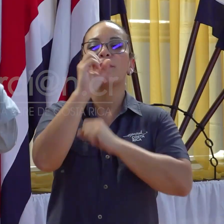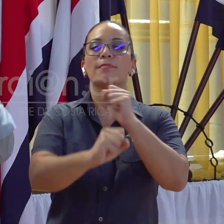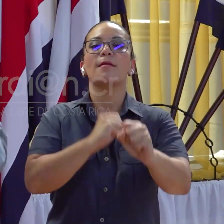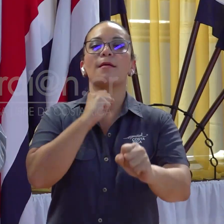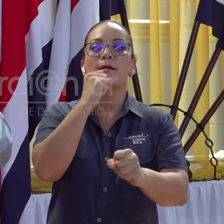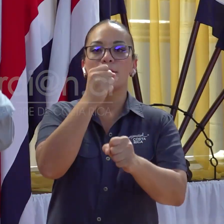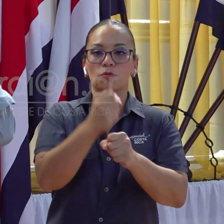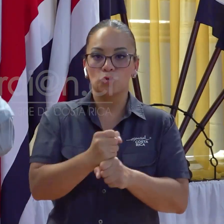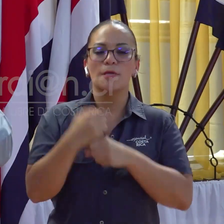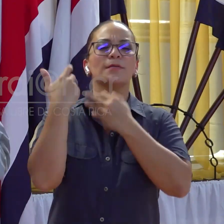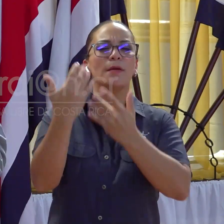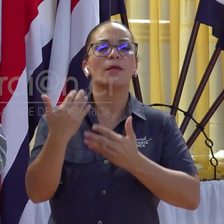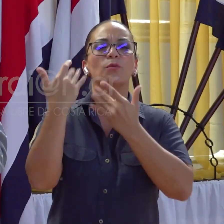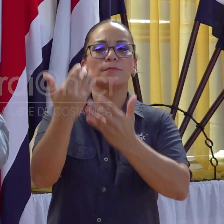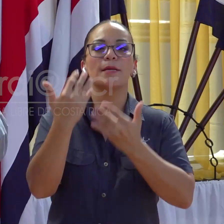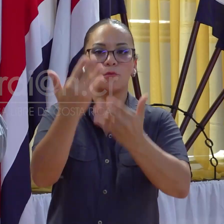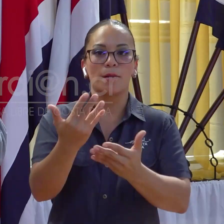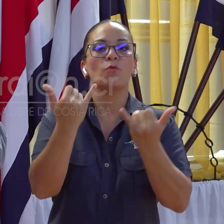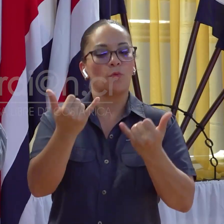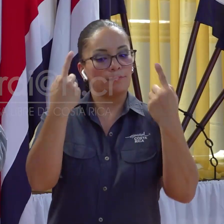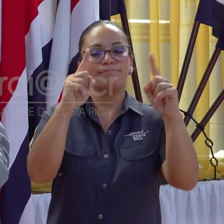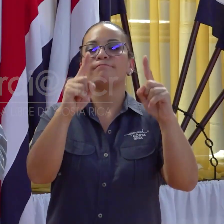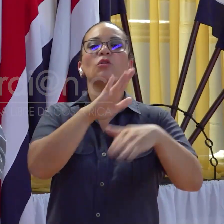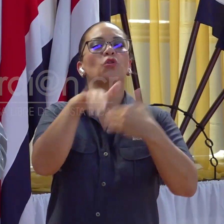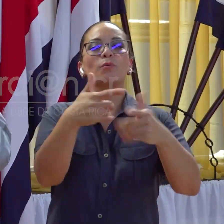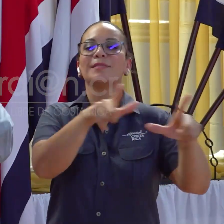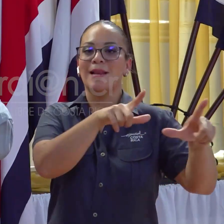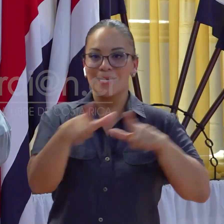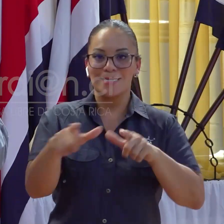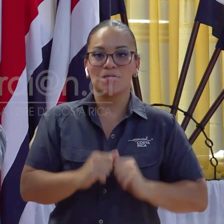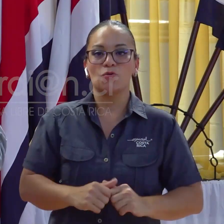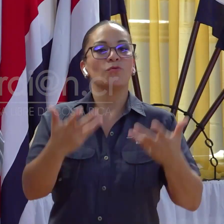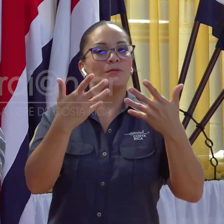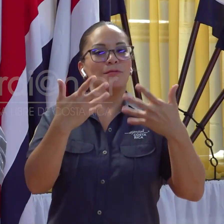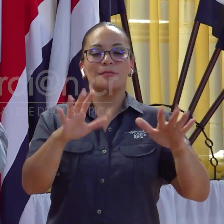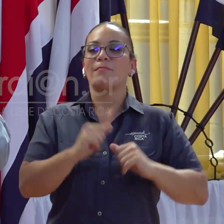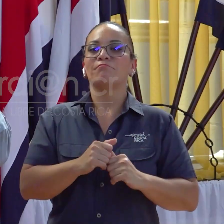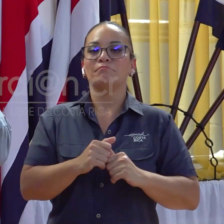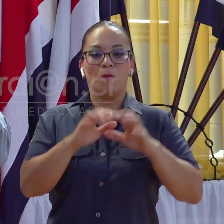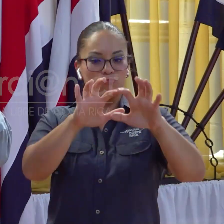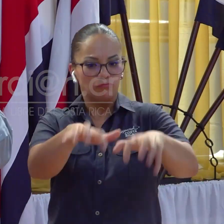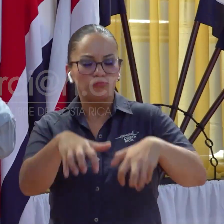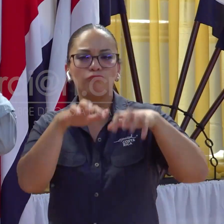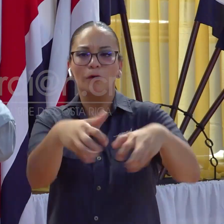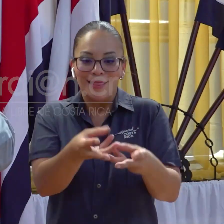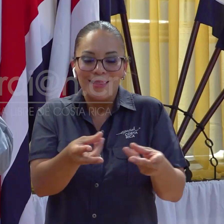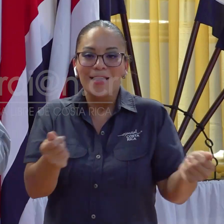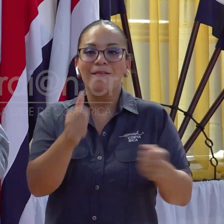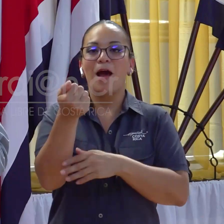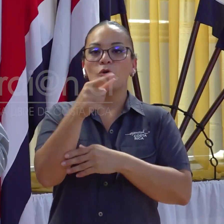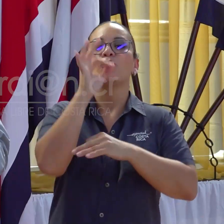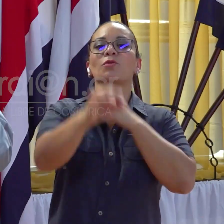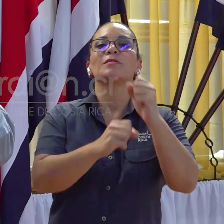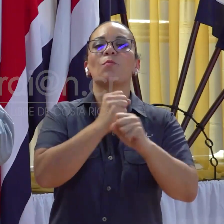años de espera. Todo está listo, rompemos tierra en agosto del año